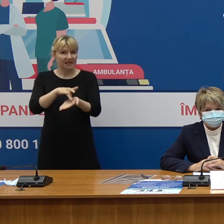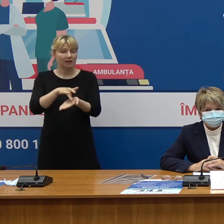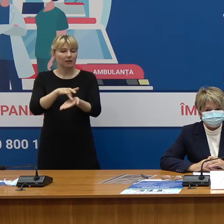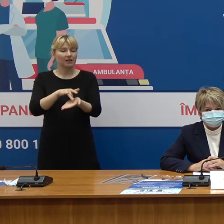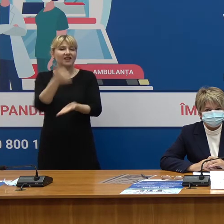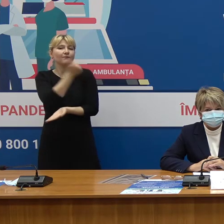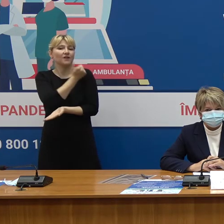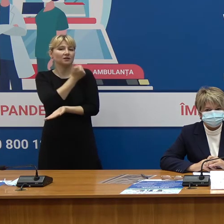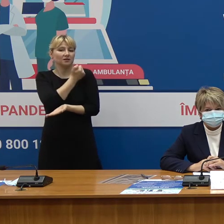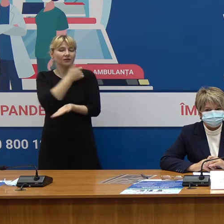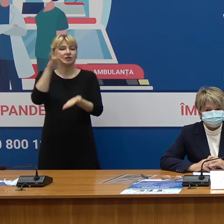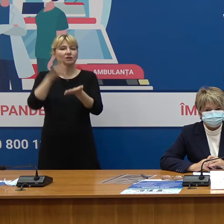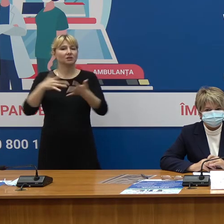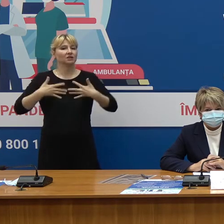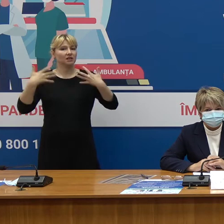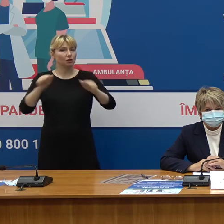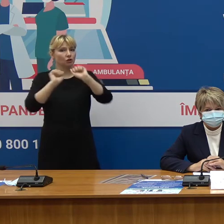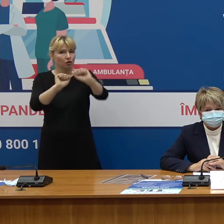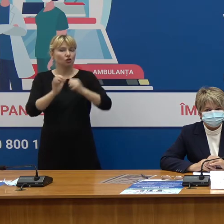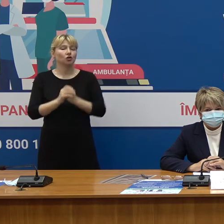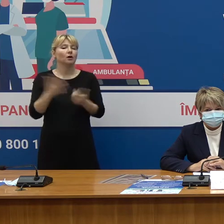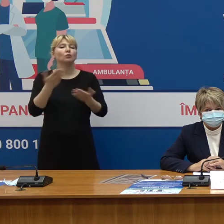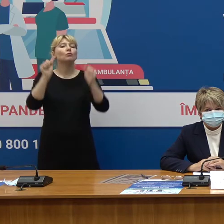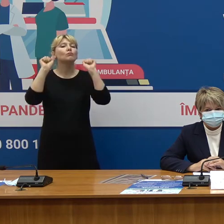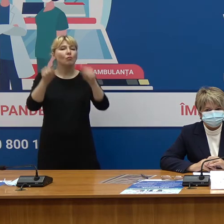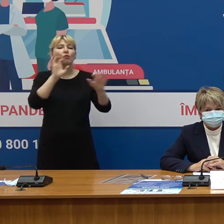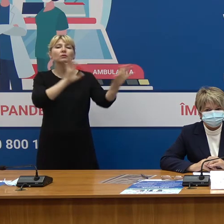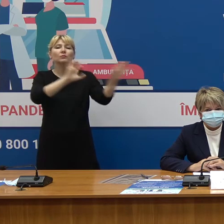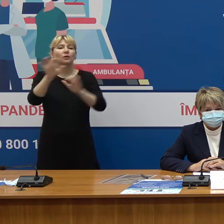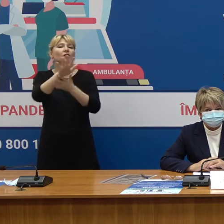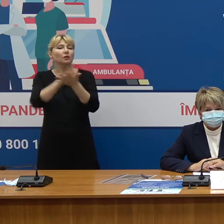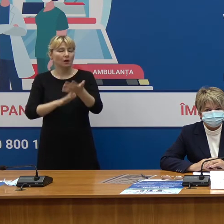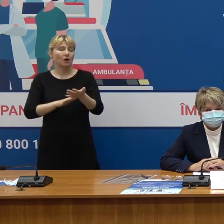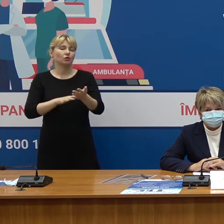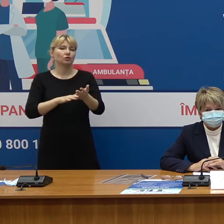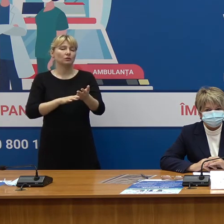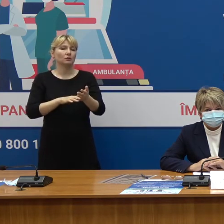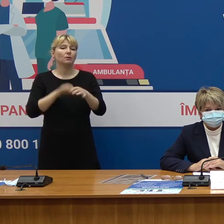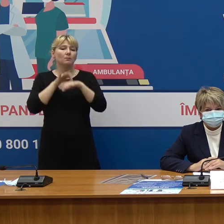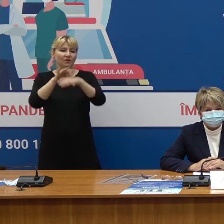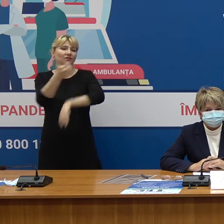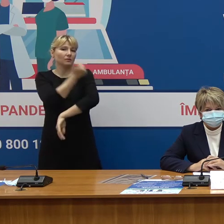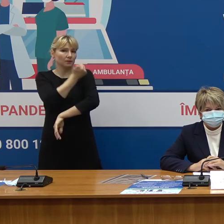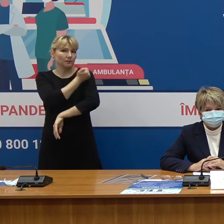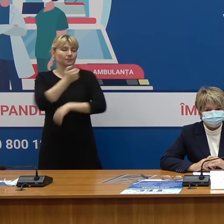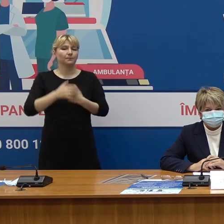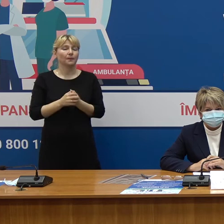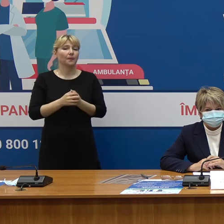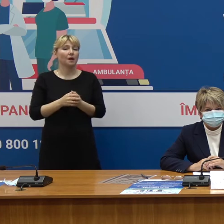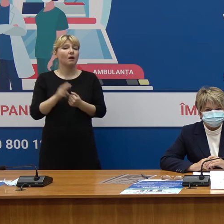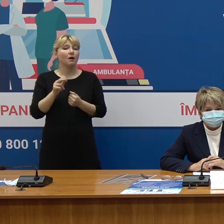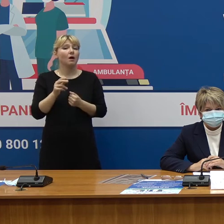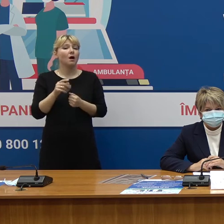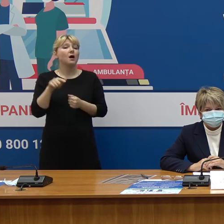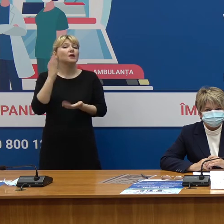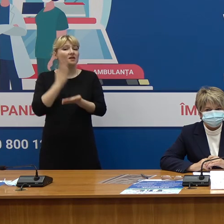și la nivel de centri de sănătate publică care pot asigura în continuare procesul de vaccinare astfel că vaccinurile sunt